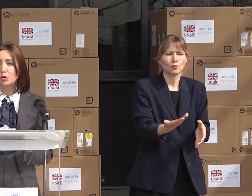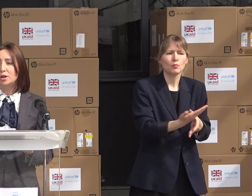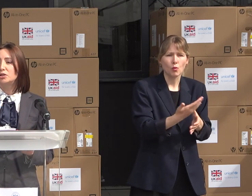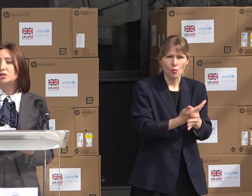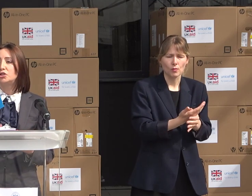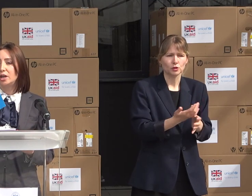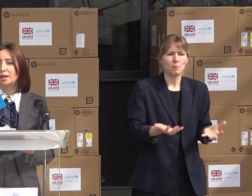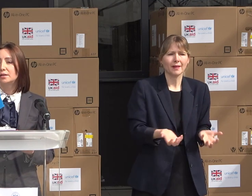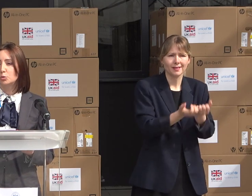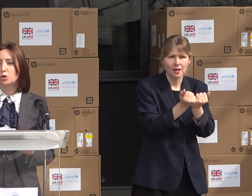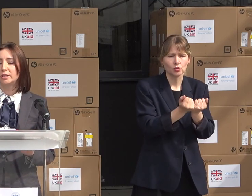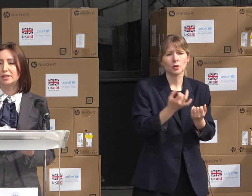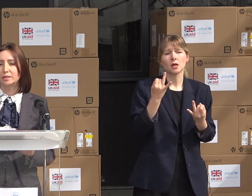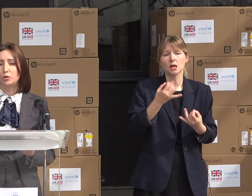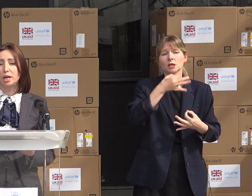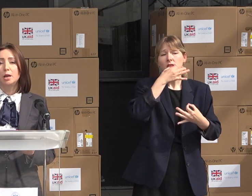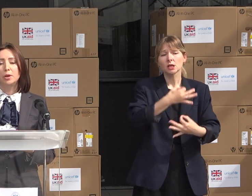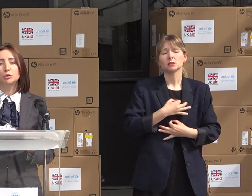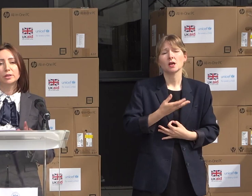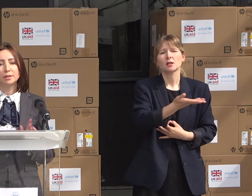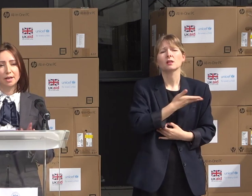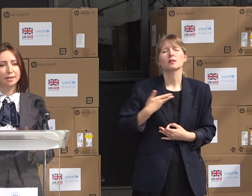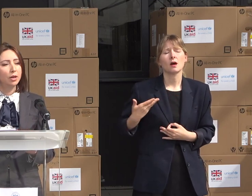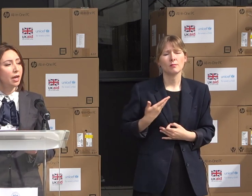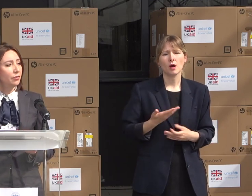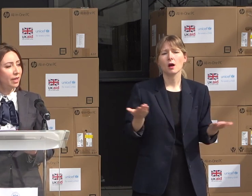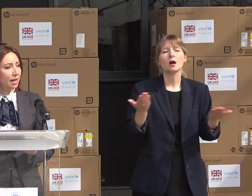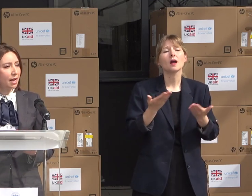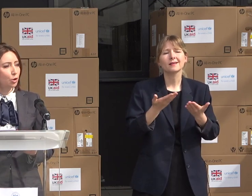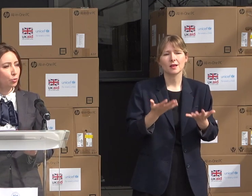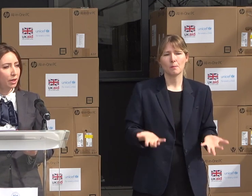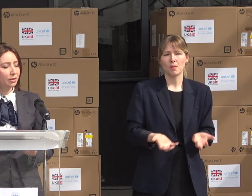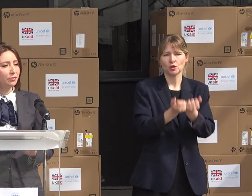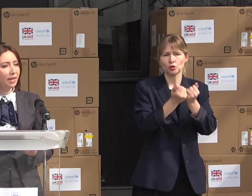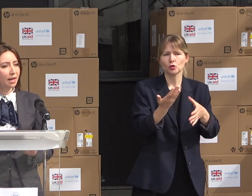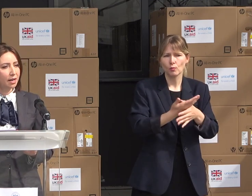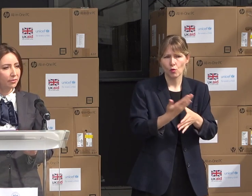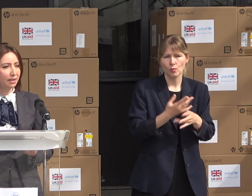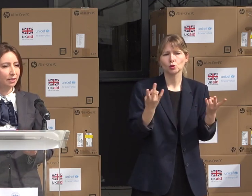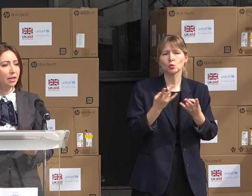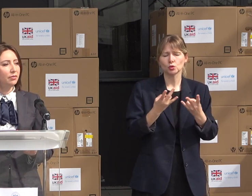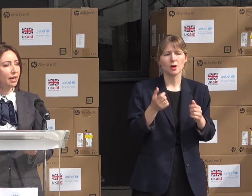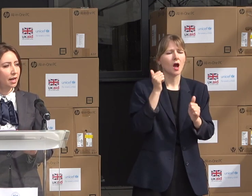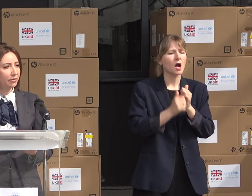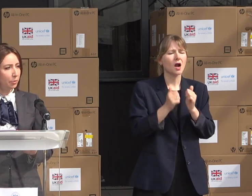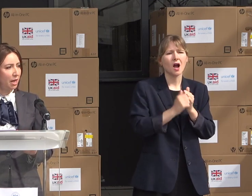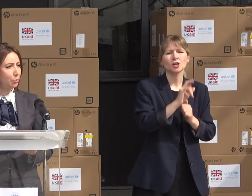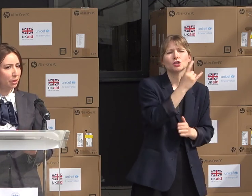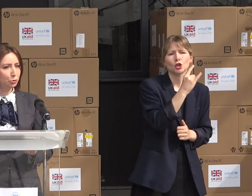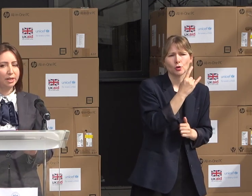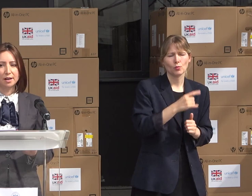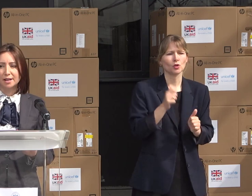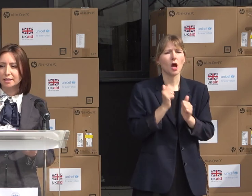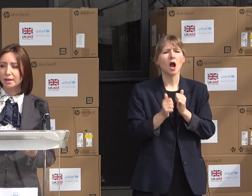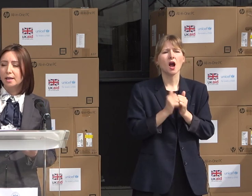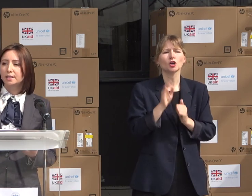spuneți nouă ce suport aveți nevoie pentru ca să fiecare copil, fiecare fată, fiecare femeie